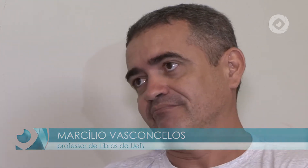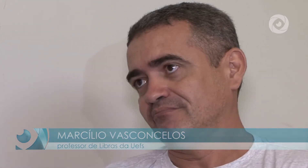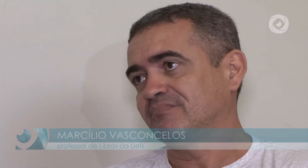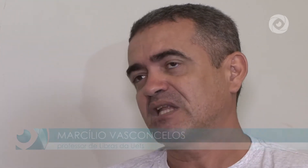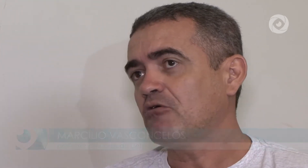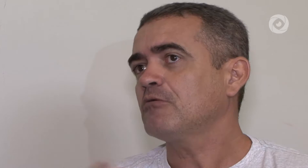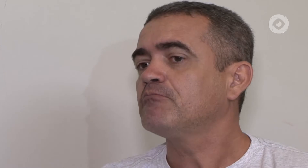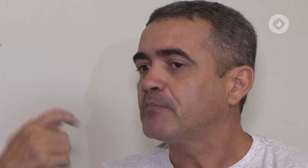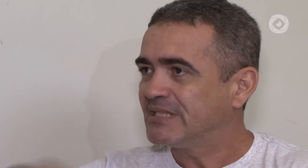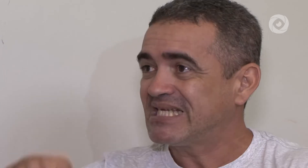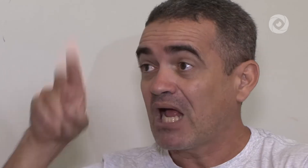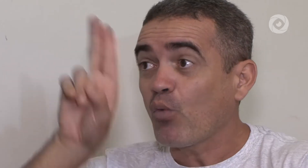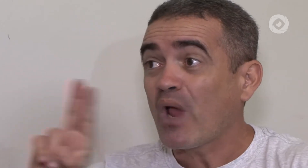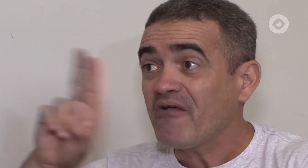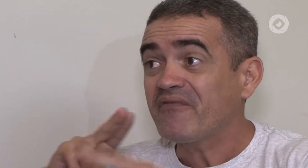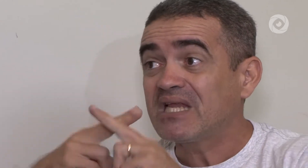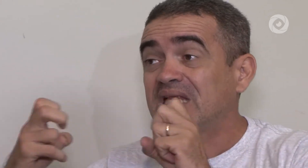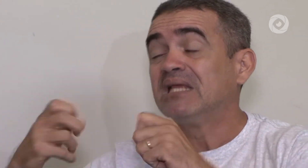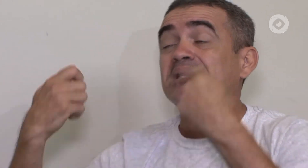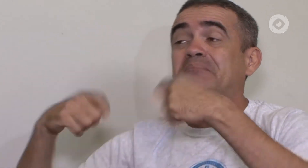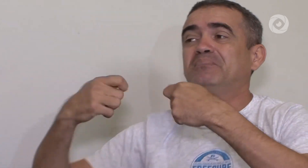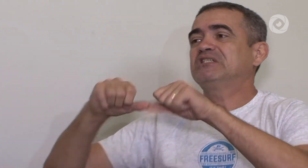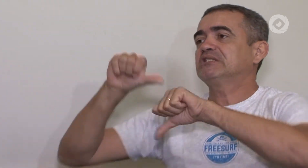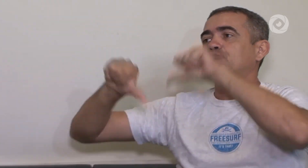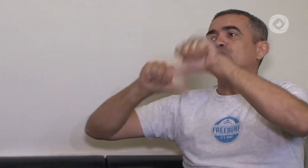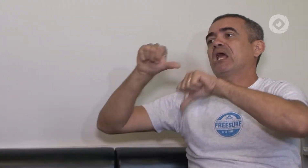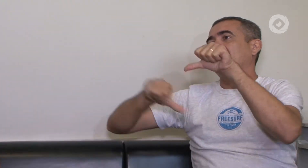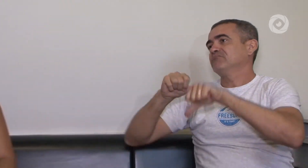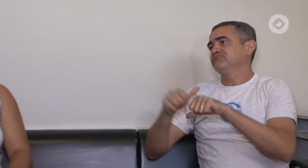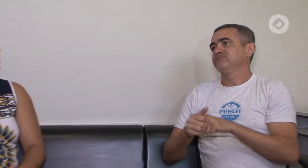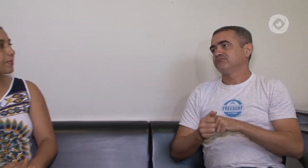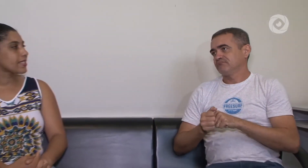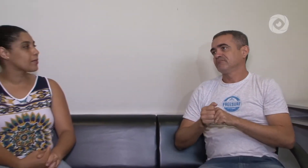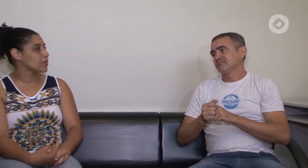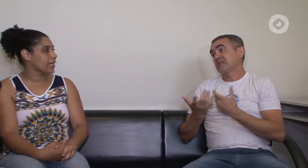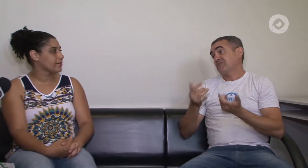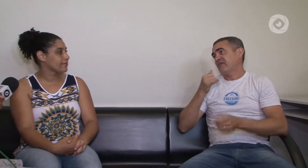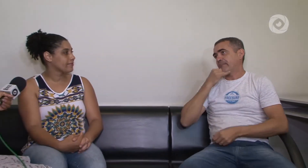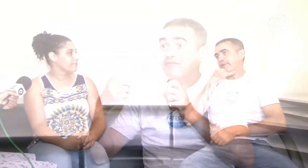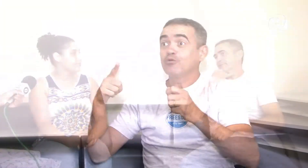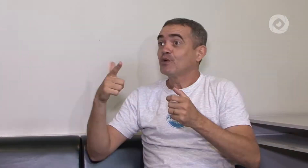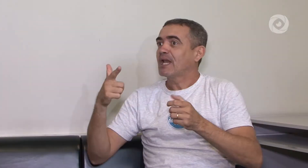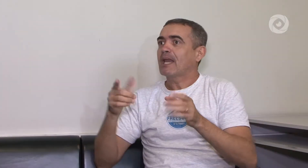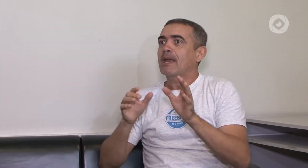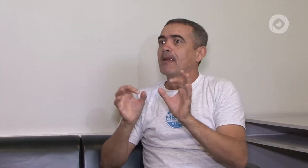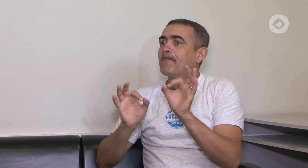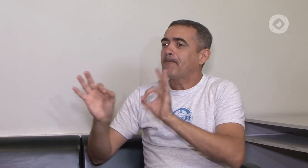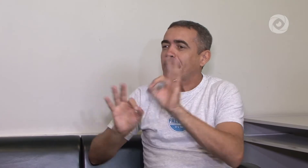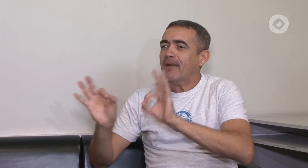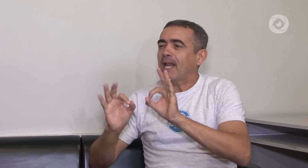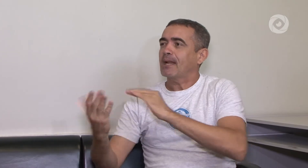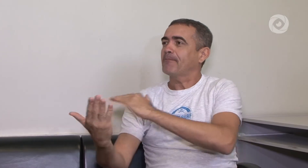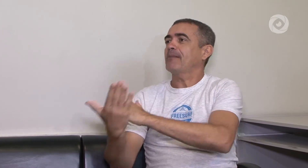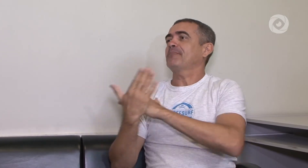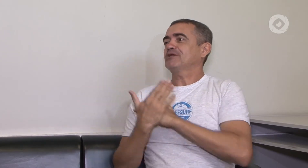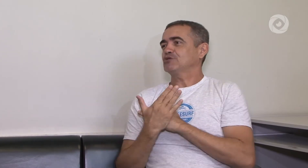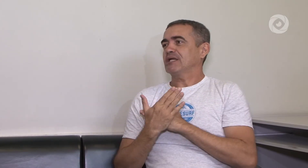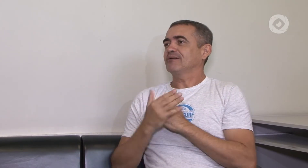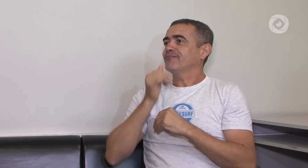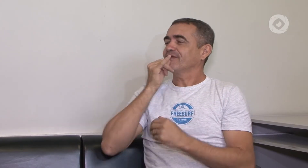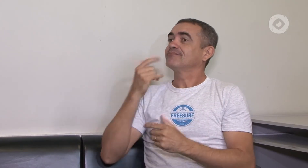é que vai conseguir? Então precisa, aqui dentro da UF, precisa mudar. Aqui na UF ainda falta